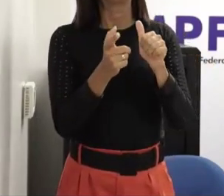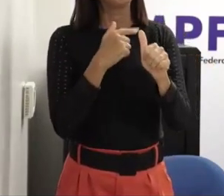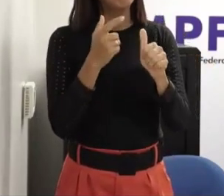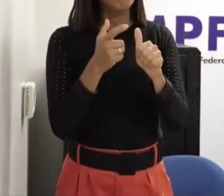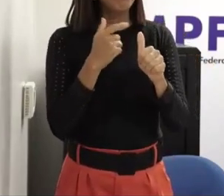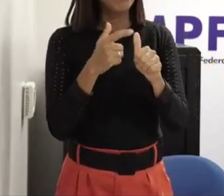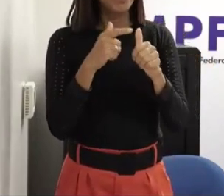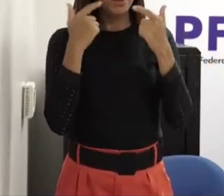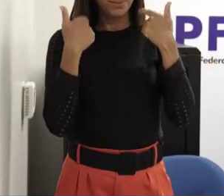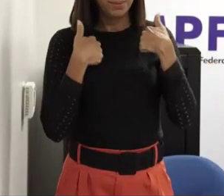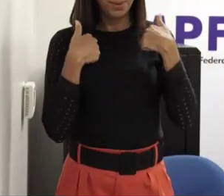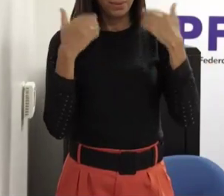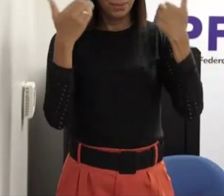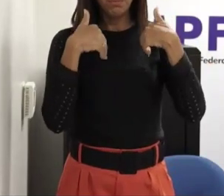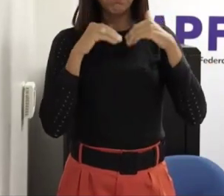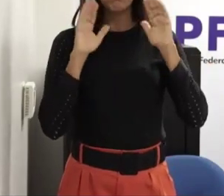bombardeado